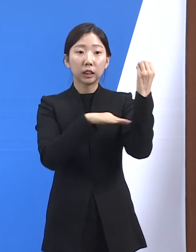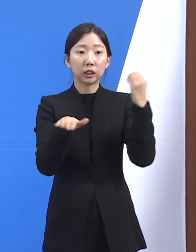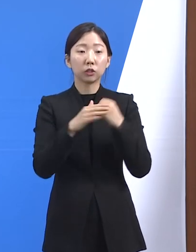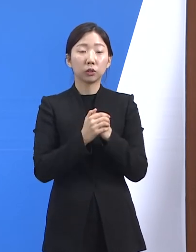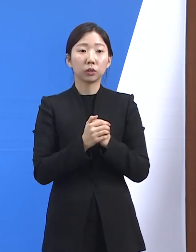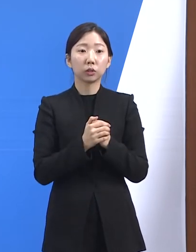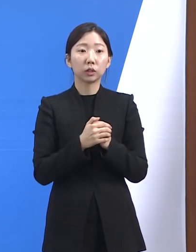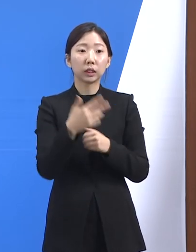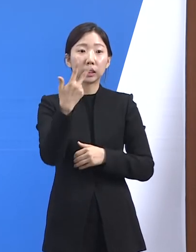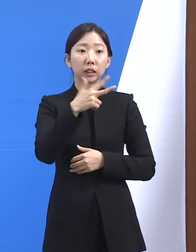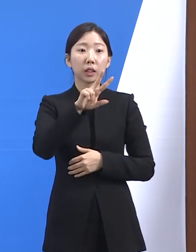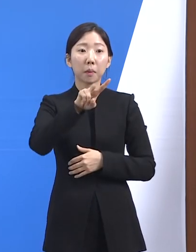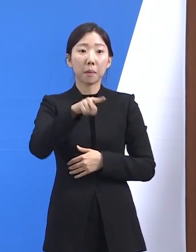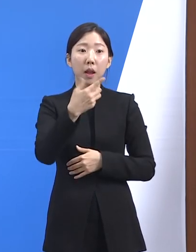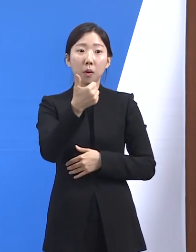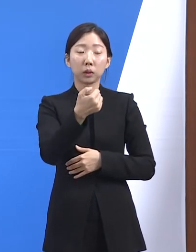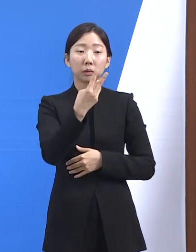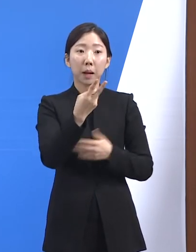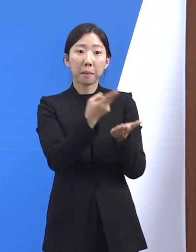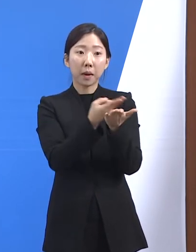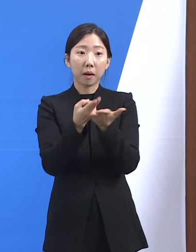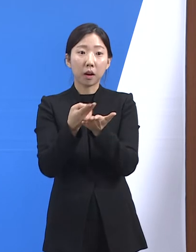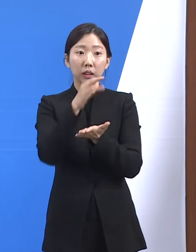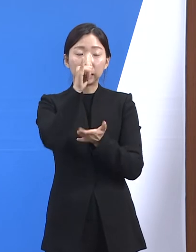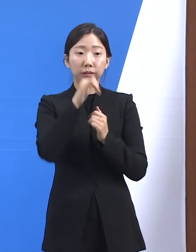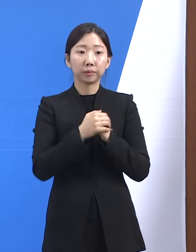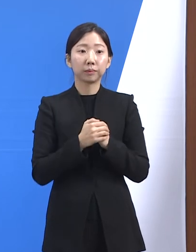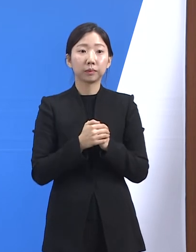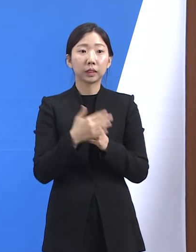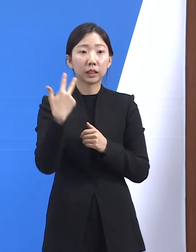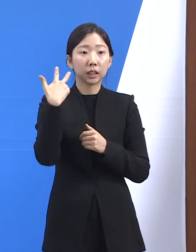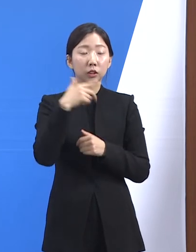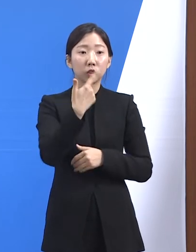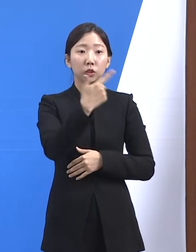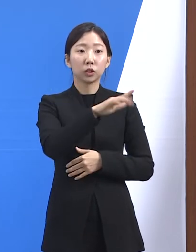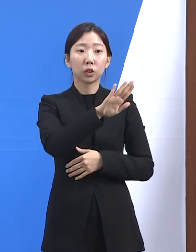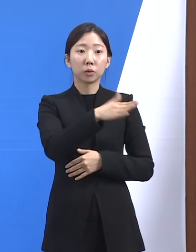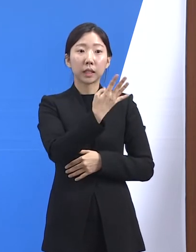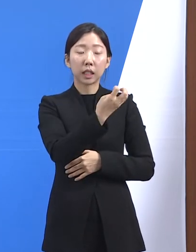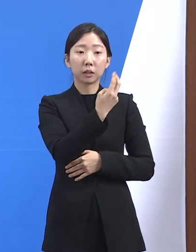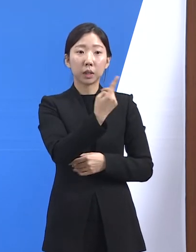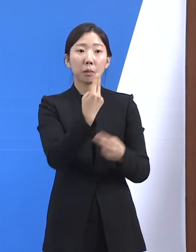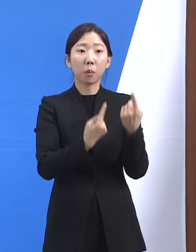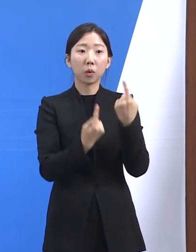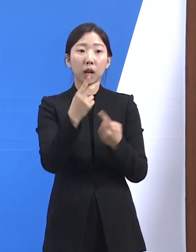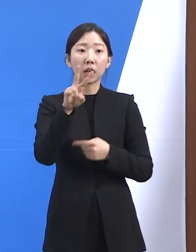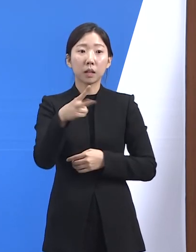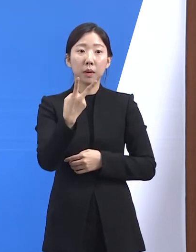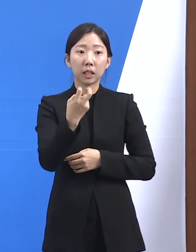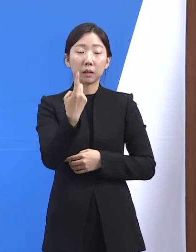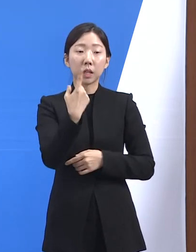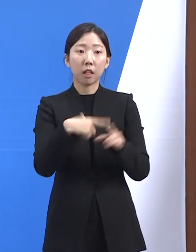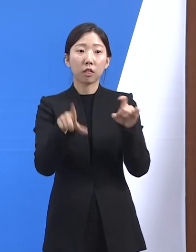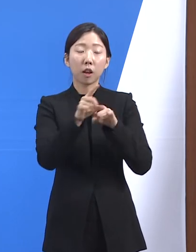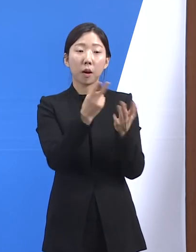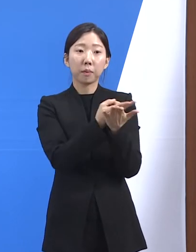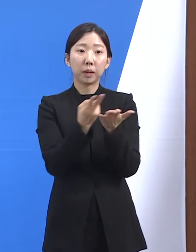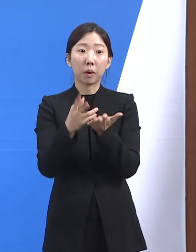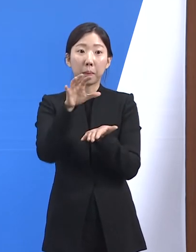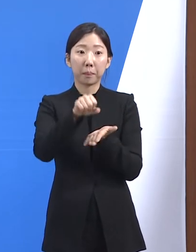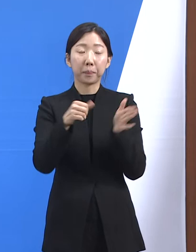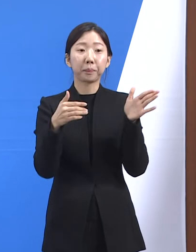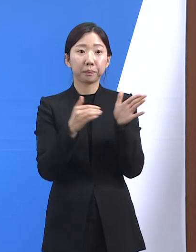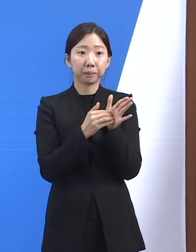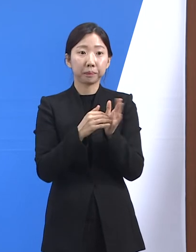병상은 7,150성 병상으로 지난주 6,942병상보다 2,21병상을 추가 확보하였습니다.